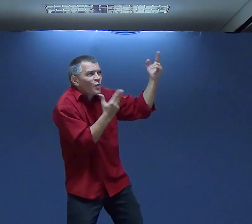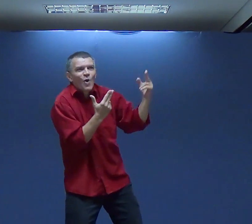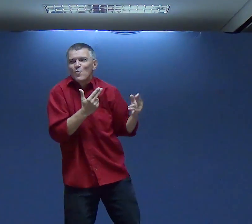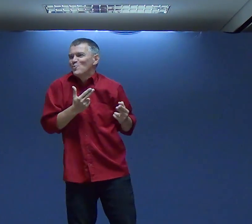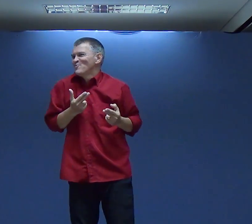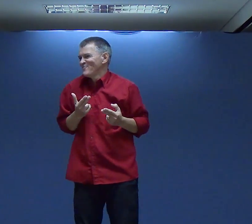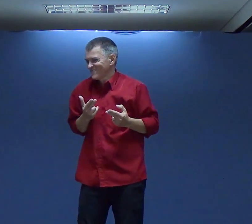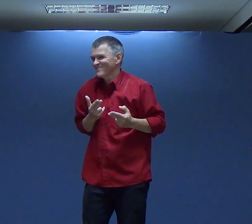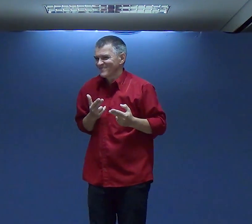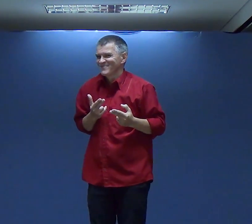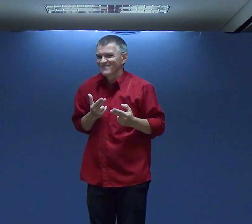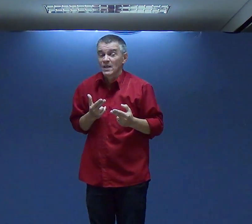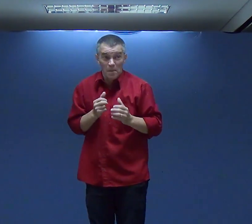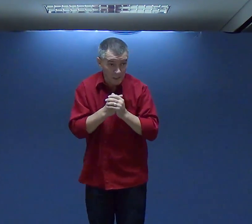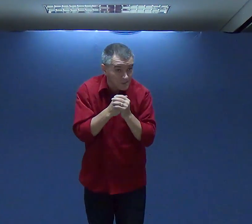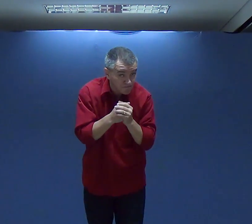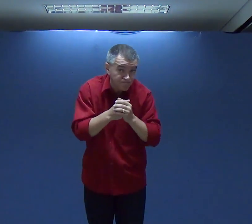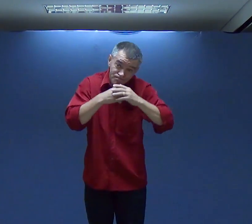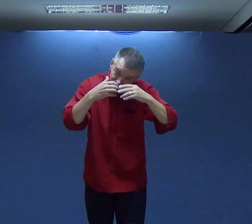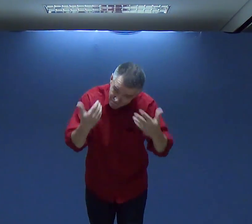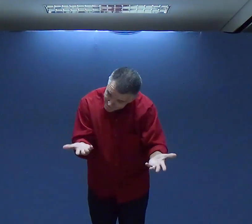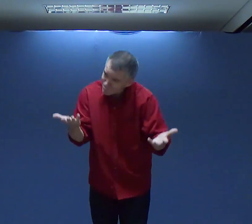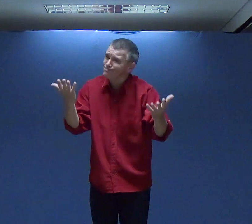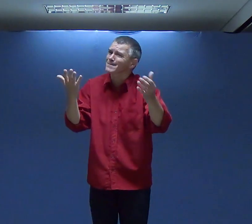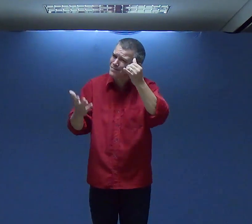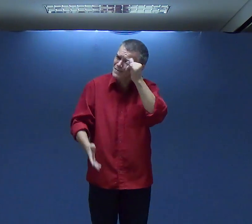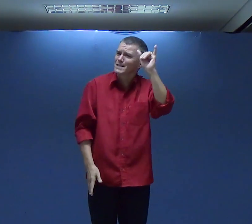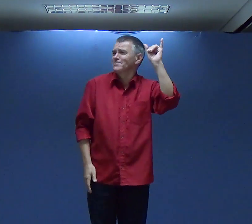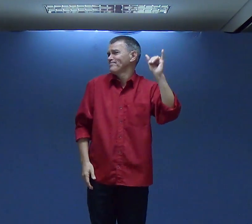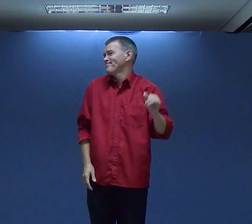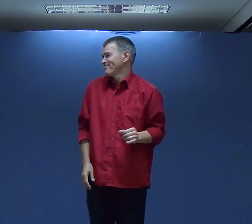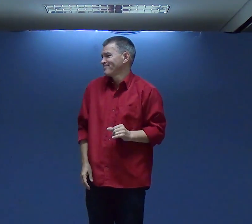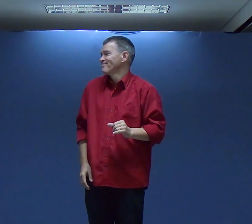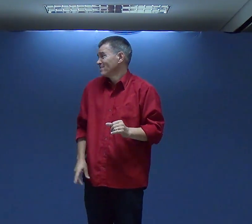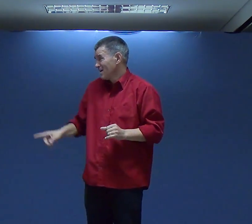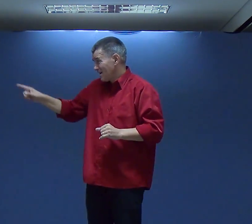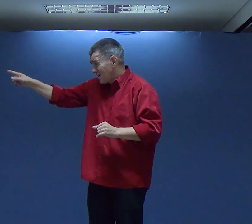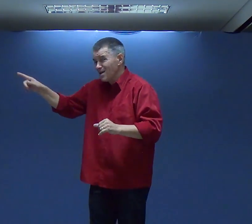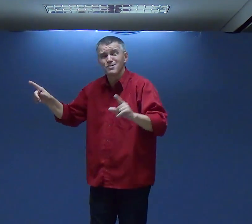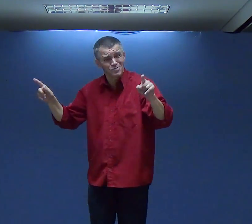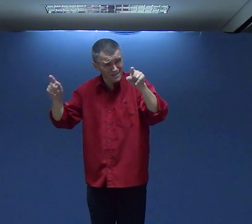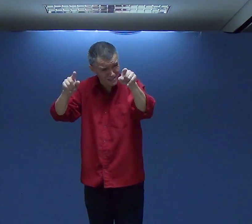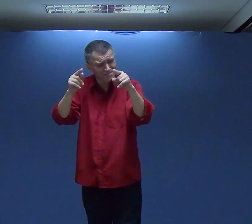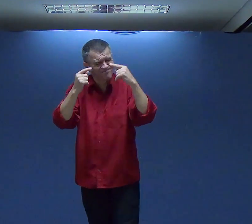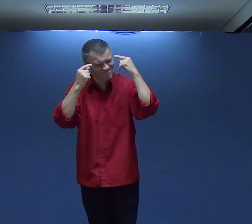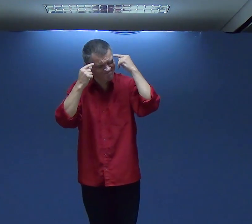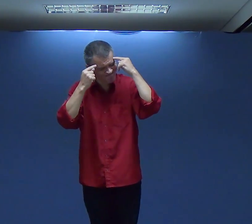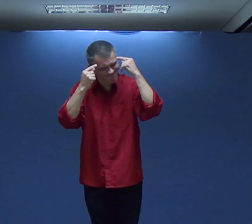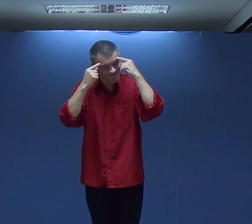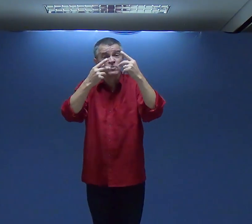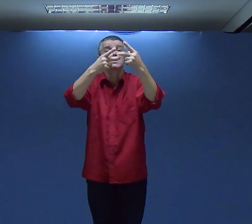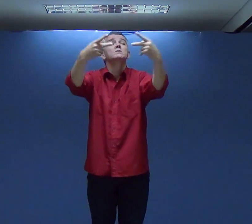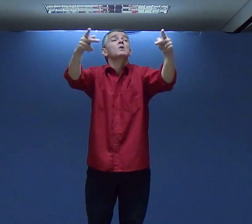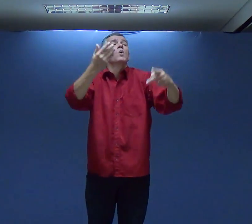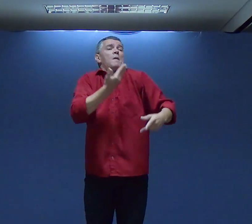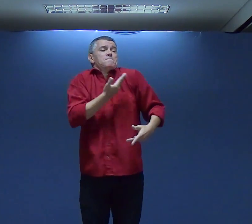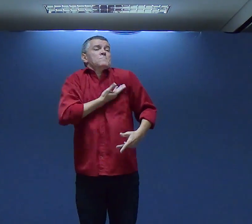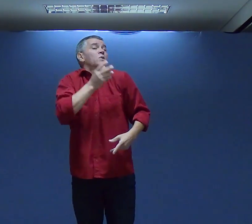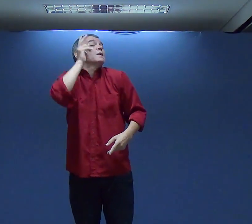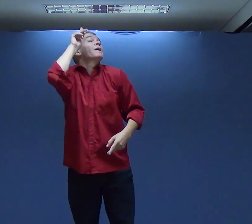Uma vez Aceitou A cruz E não Desistiu Dela Amém É o que Nós temos Que fazer É Estar